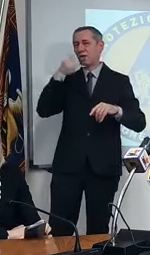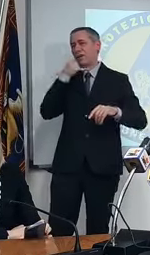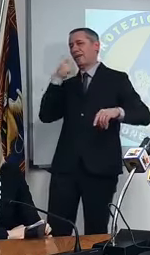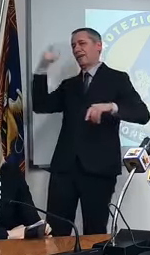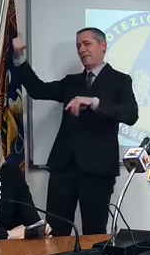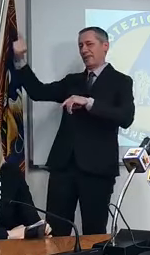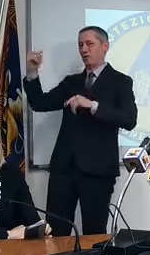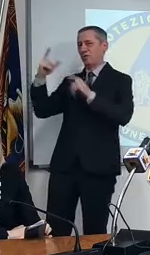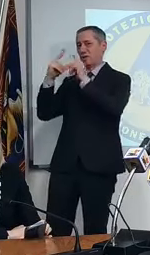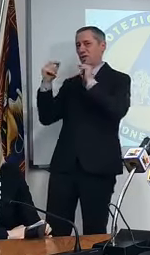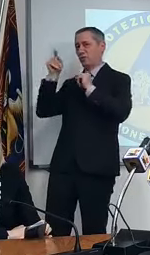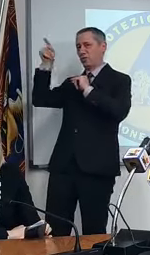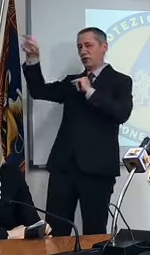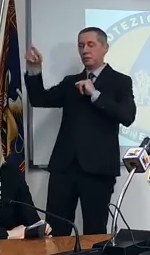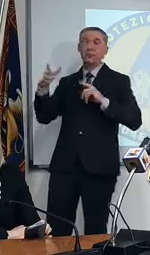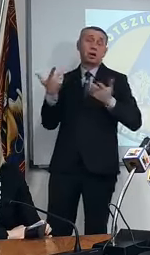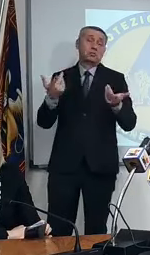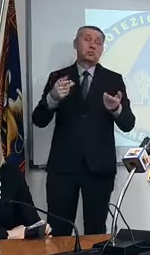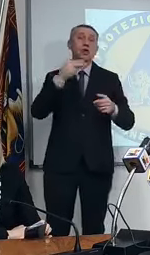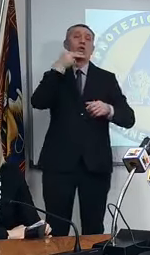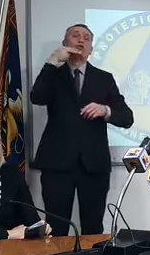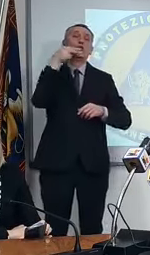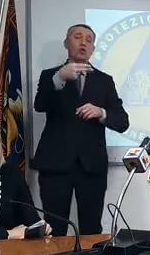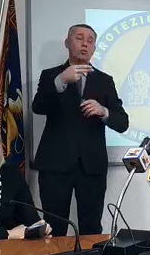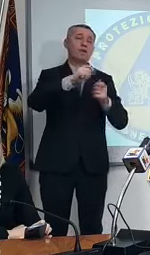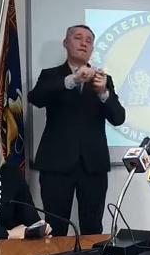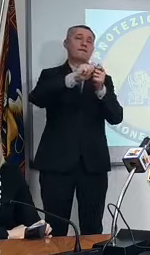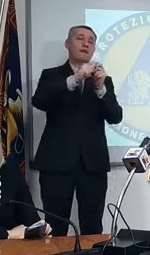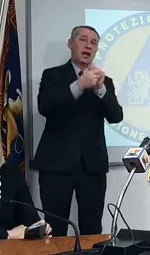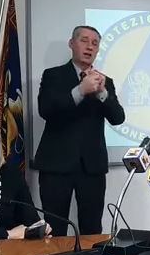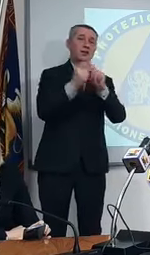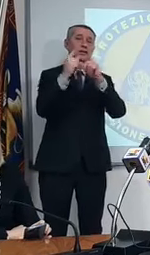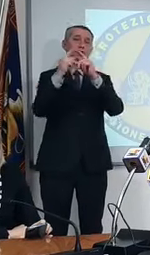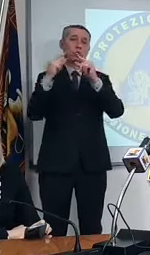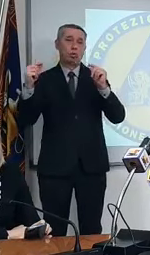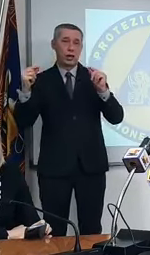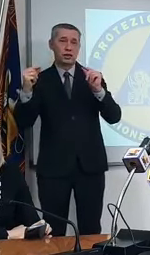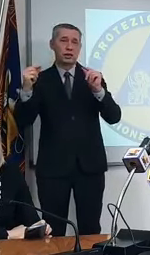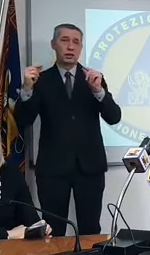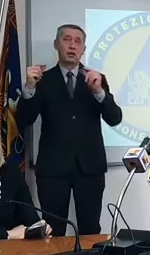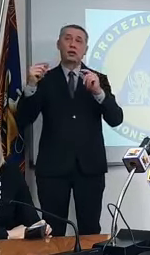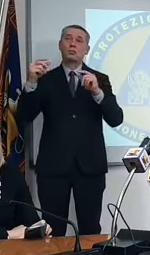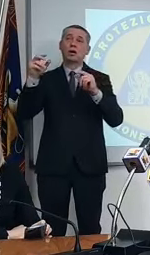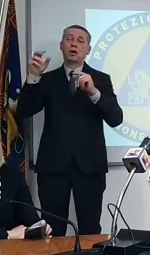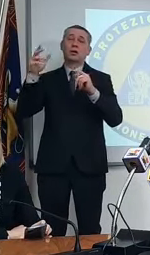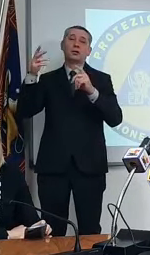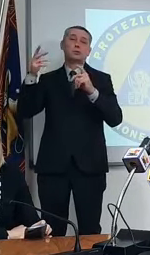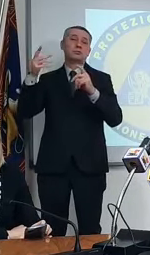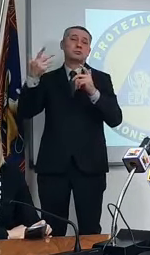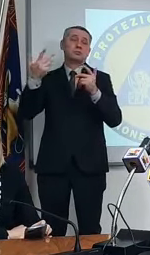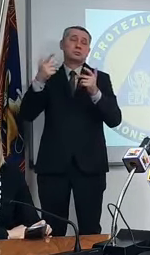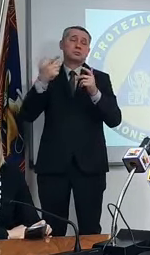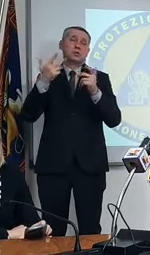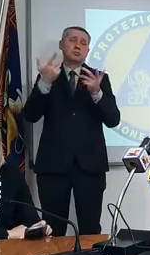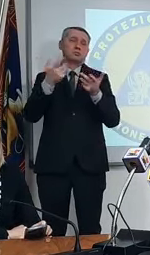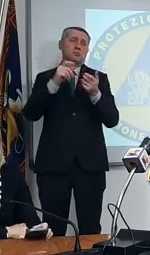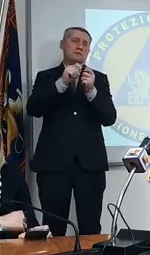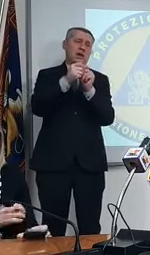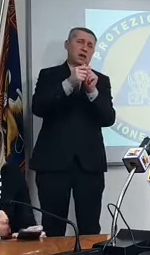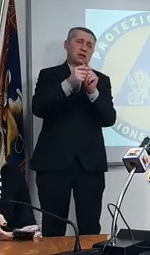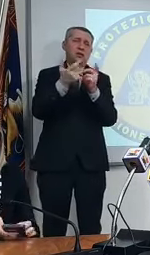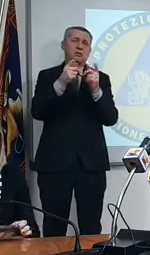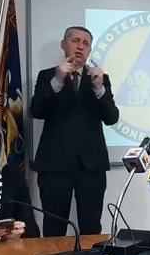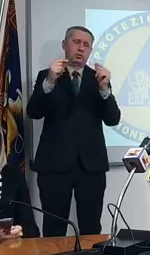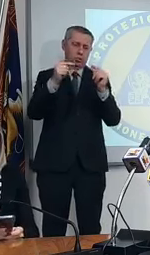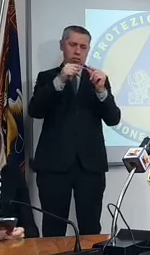al di là che si chiami variante giapponese che magari non sia neanche più presente in Giappone che sia in giro per il mondo questo non sappiamo dire ecco ricordiamo i cittadini che queste